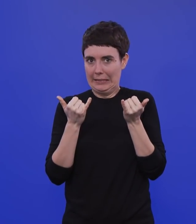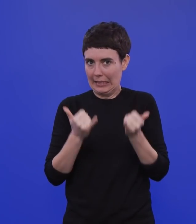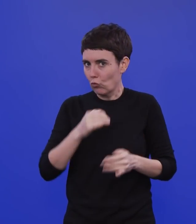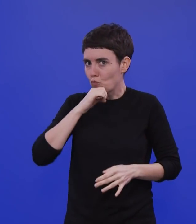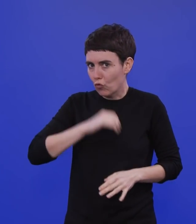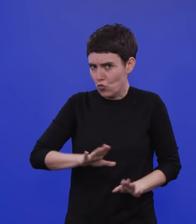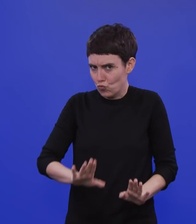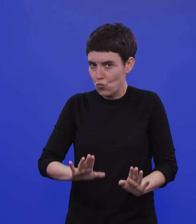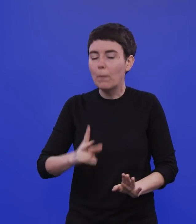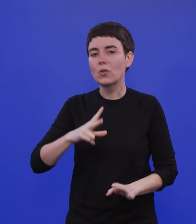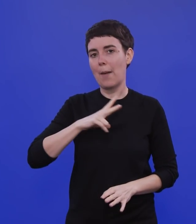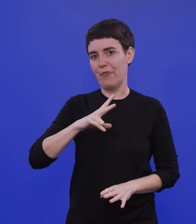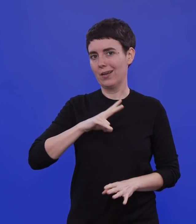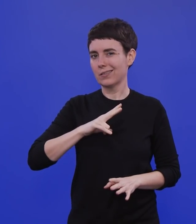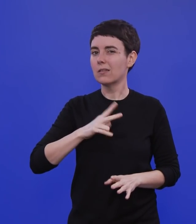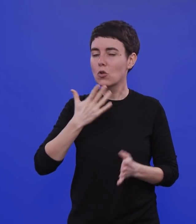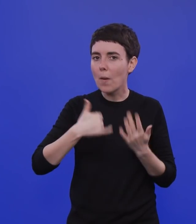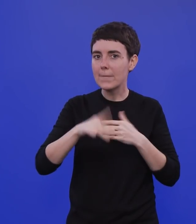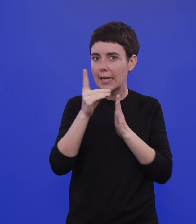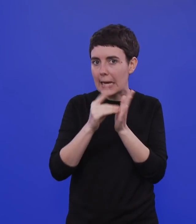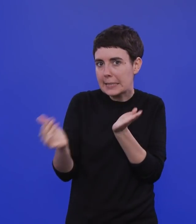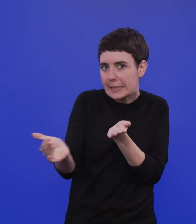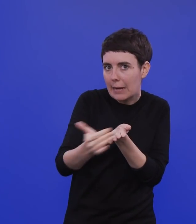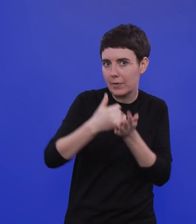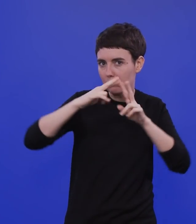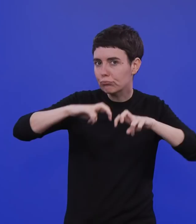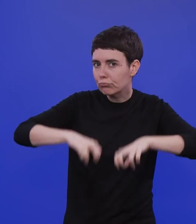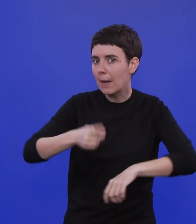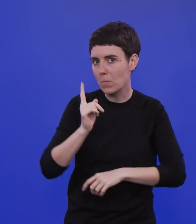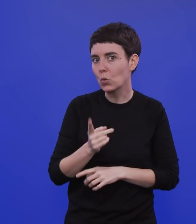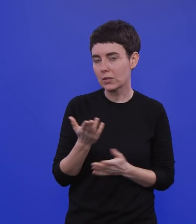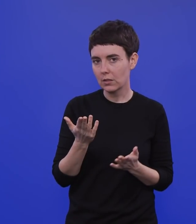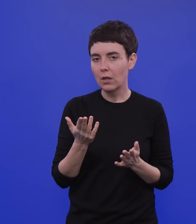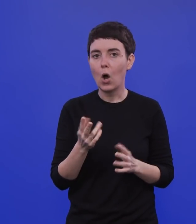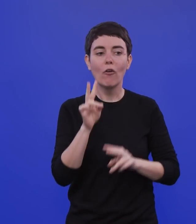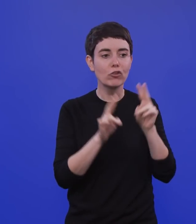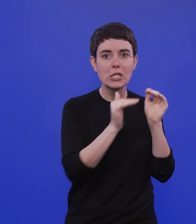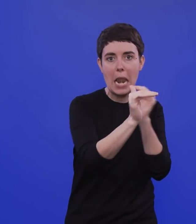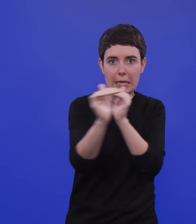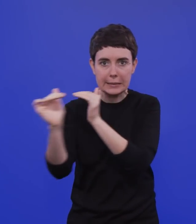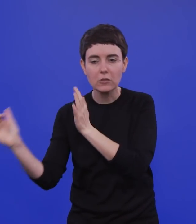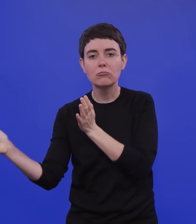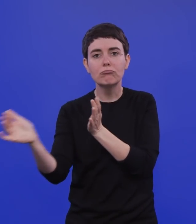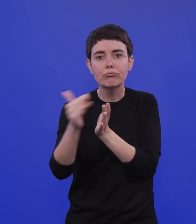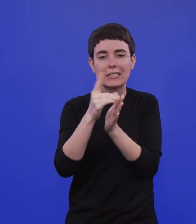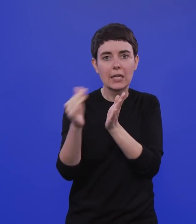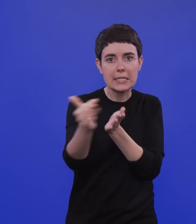abwartet, ein bisschen größeren geografischen Bereich und auch unterschiedliche Sparten des Laborsitzes, mal